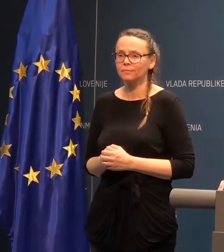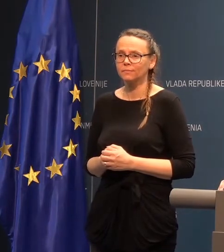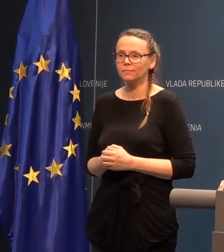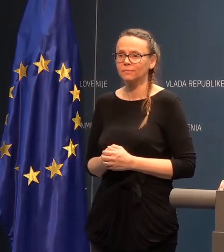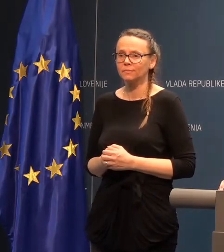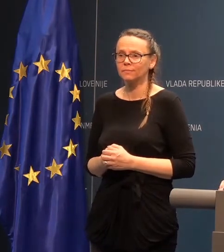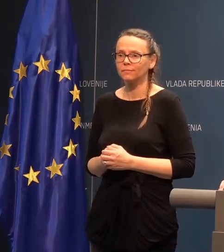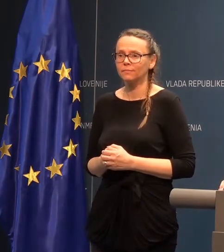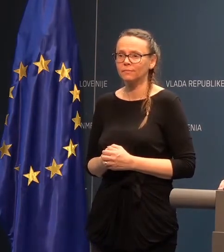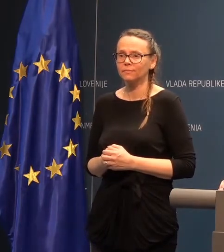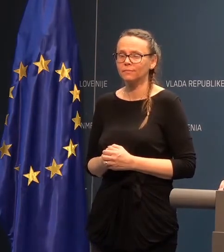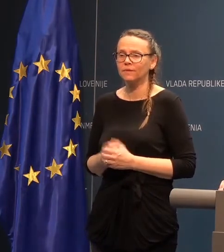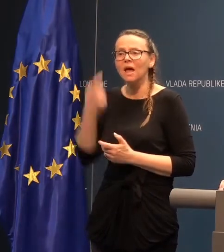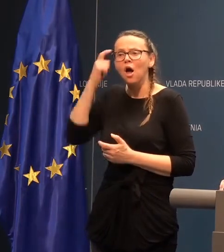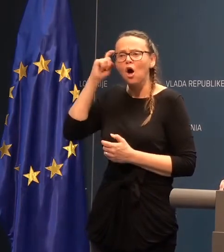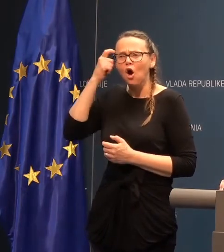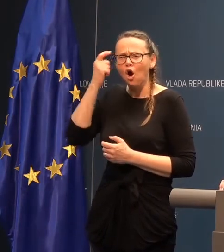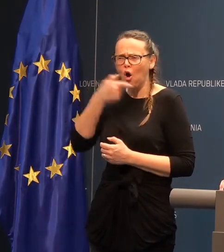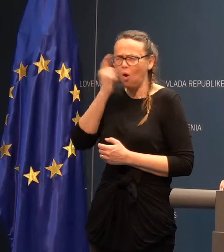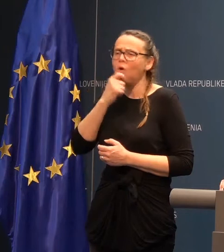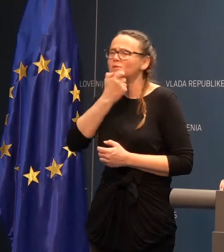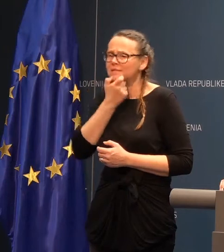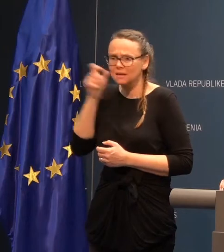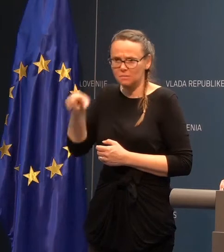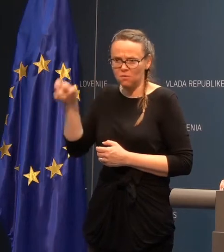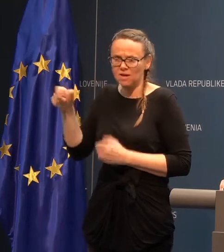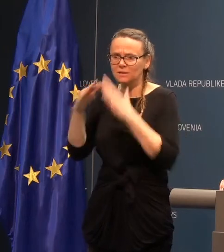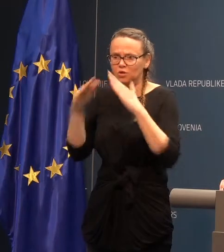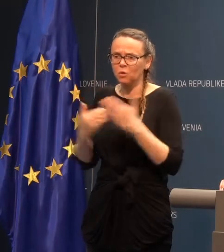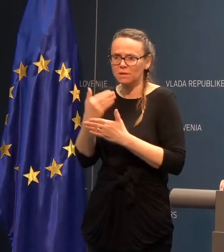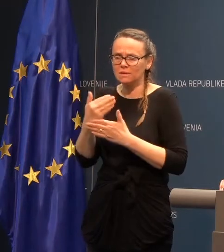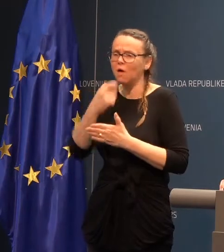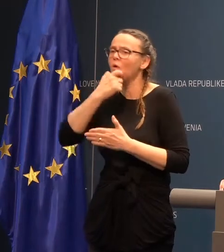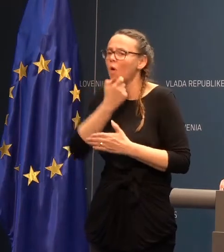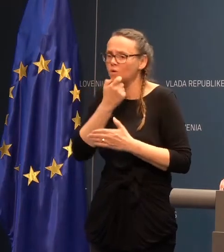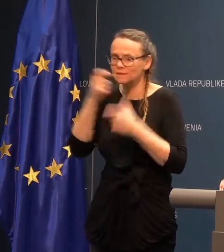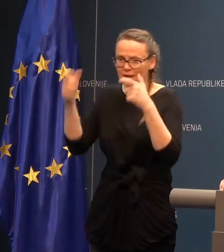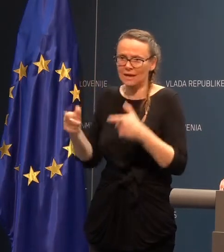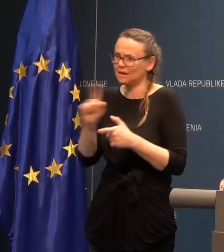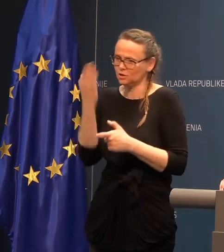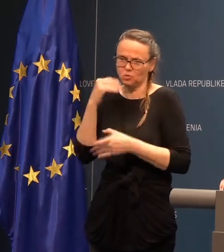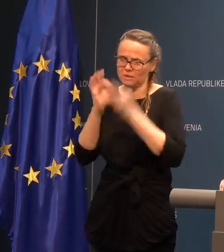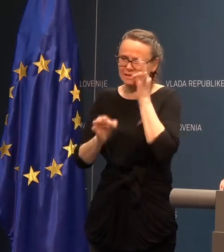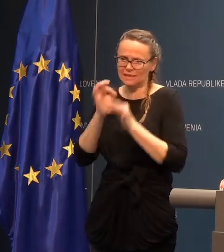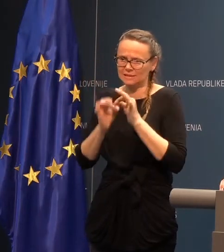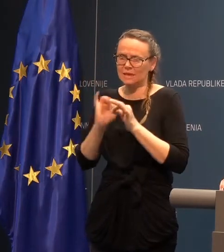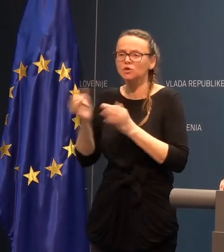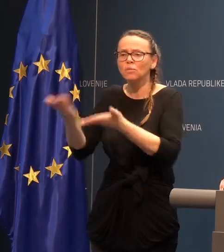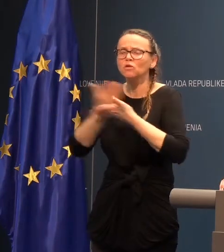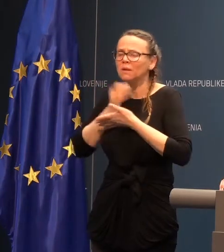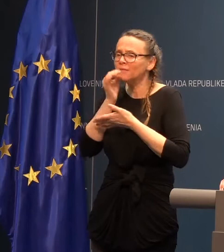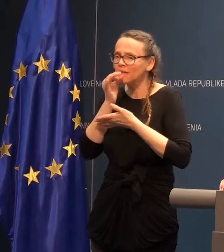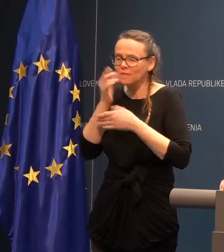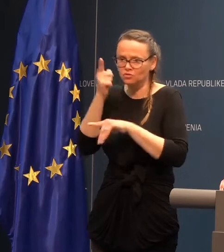Torej, v skrbovaciji doma za ustarele niso bili testirani. So pa seveda prijeli natančena